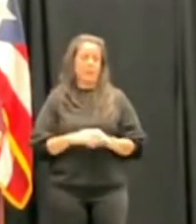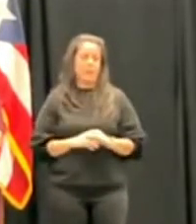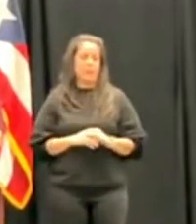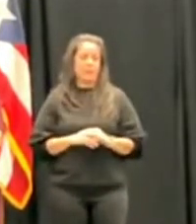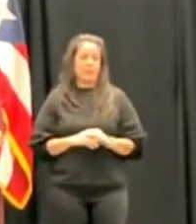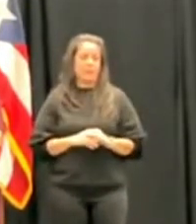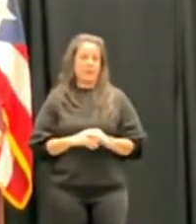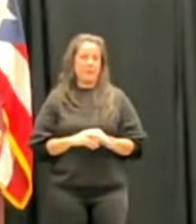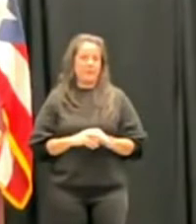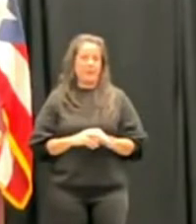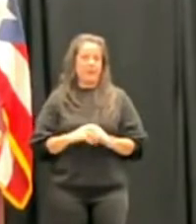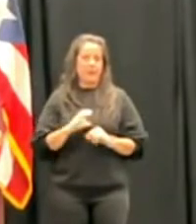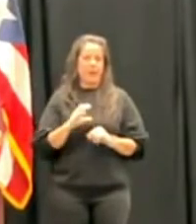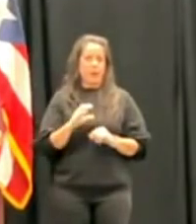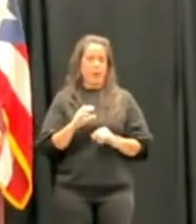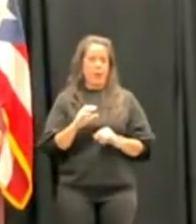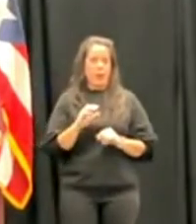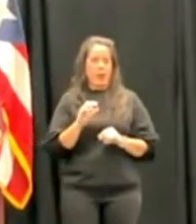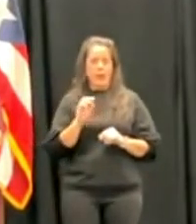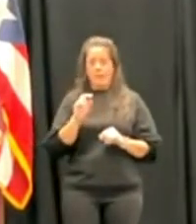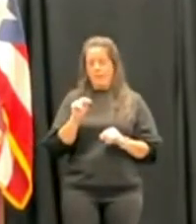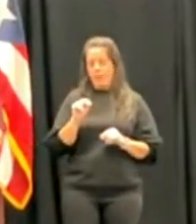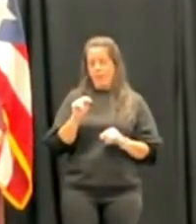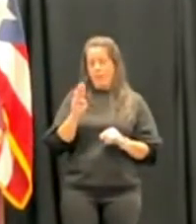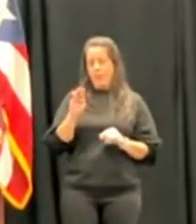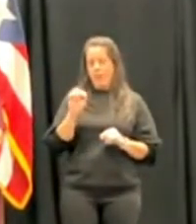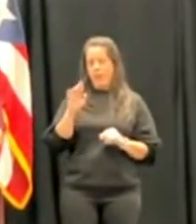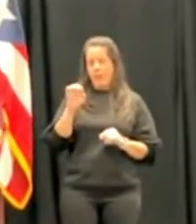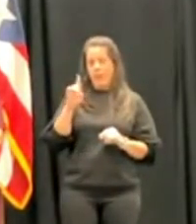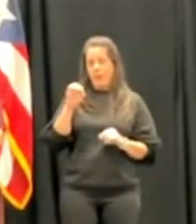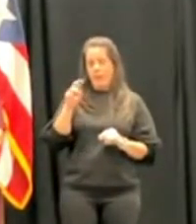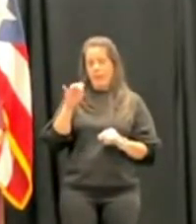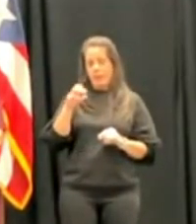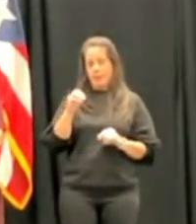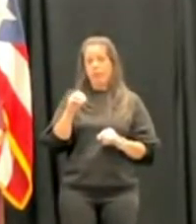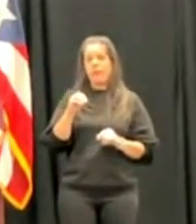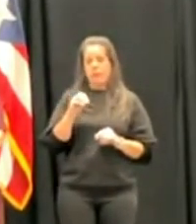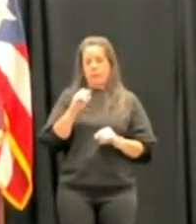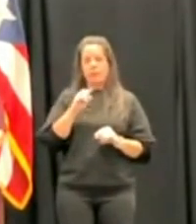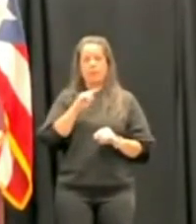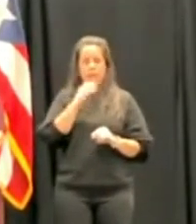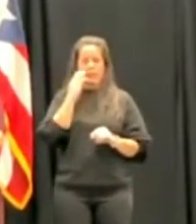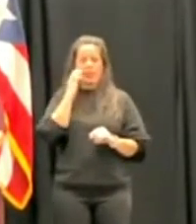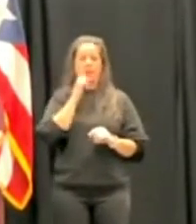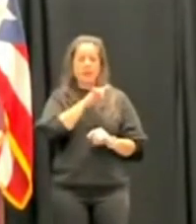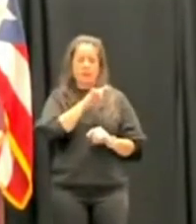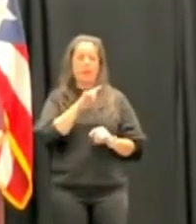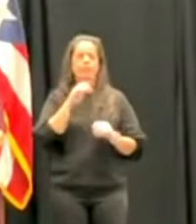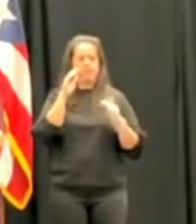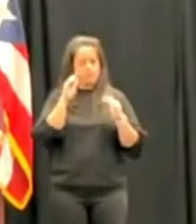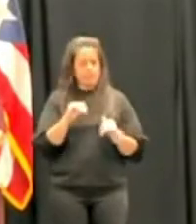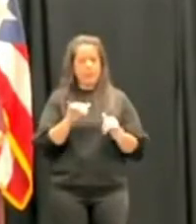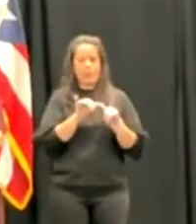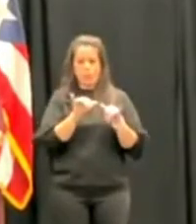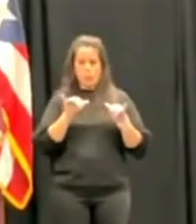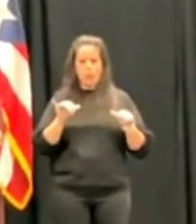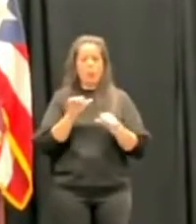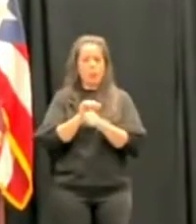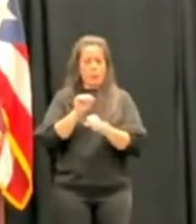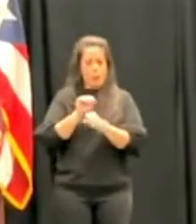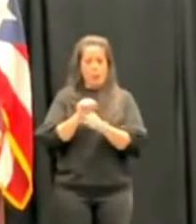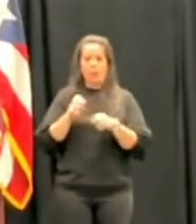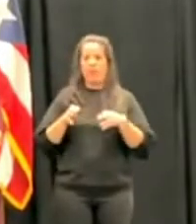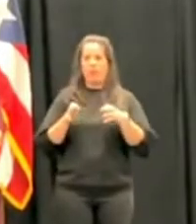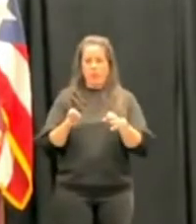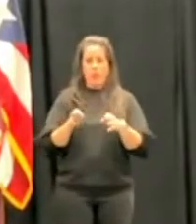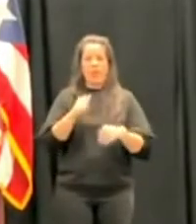contralor Jevin Valdivieso y pues sé que usted pues obviamente podrá llevar a cabo una labor de igual